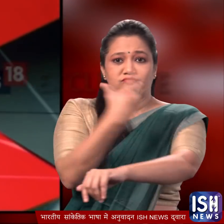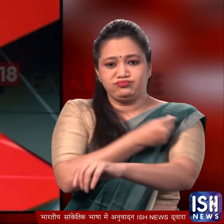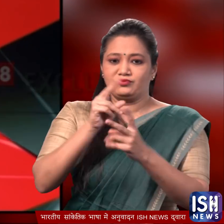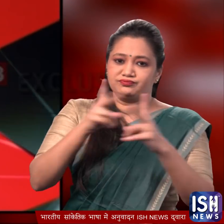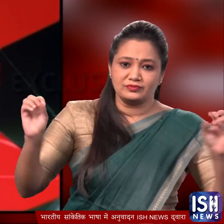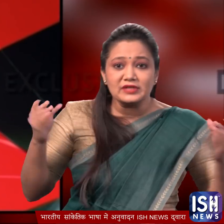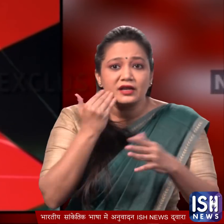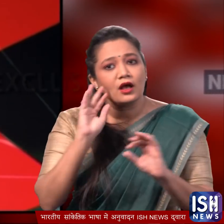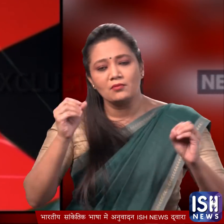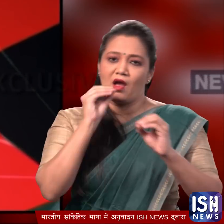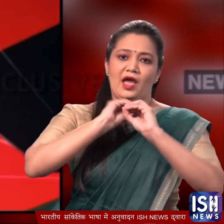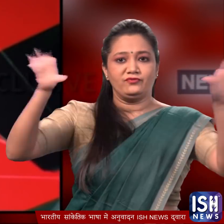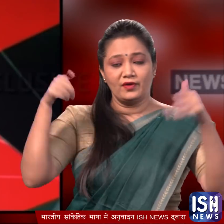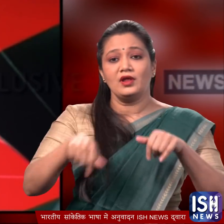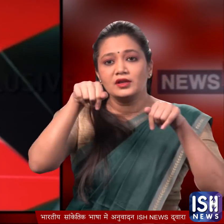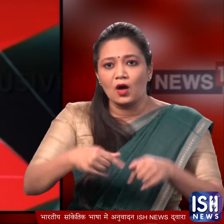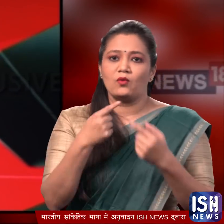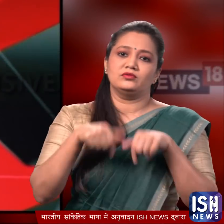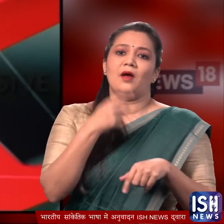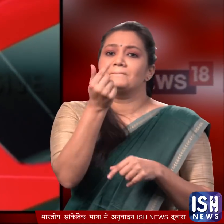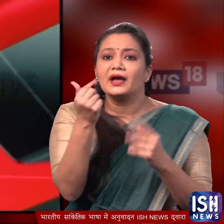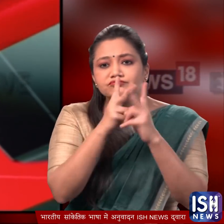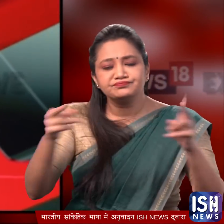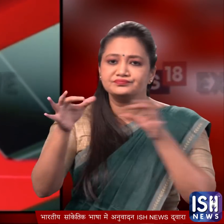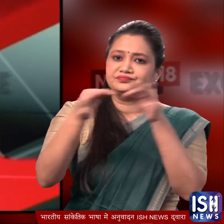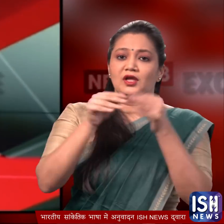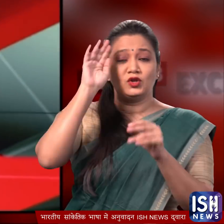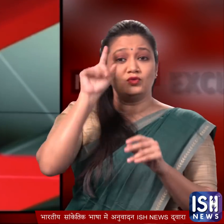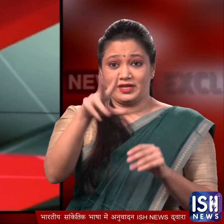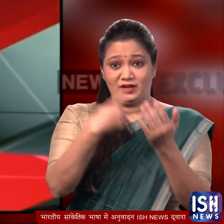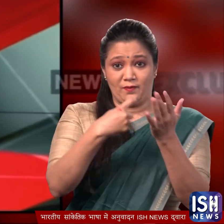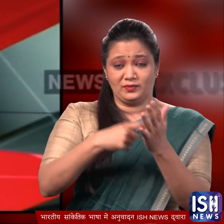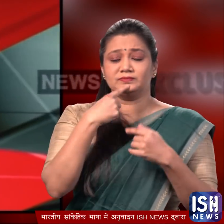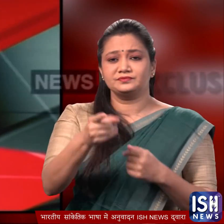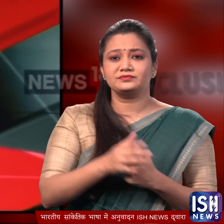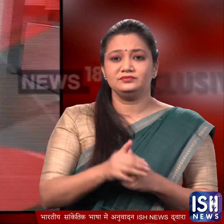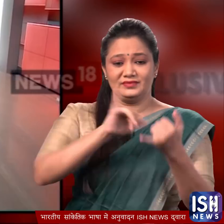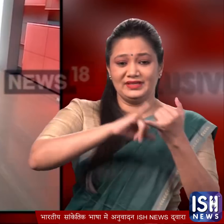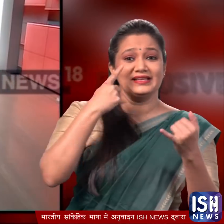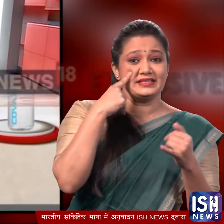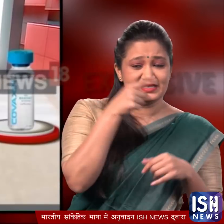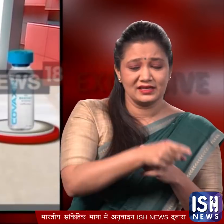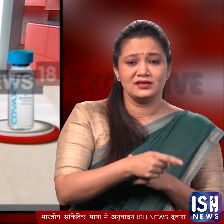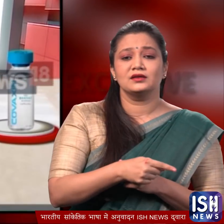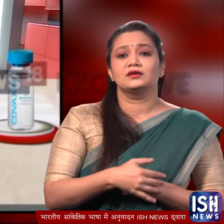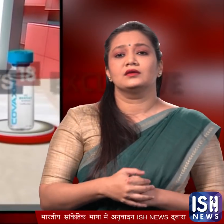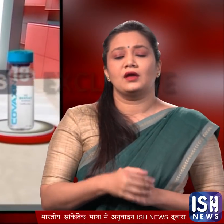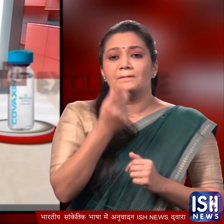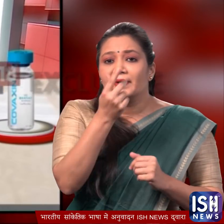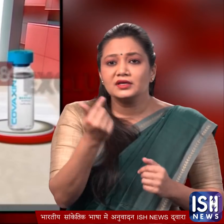लगाने की तारीख के ऐलान के बाद अब इनकी कीमतों से भी परदा उठा दिया गया न्यूज एटीन के रवी सिंग की रिपोर्ट है कि सिरम इंस्ट्यूट की वैक्सीन कोवी शील्ड के एक